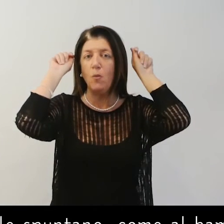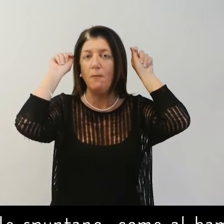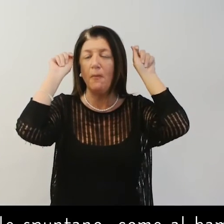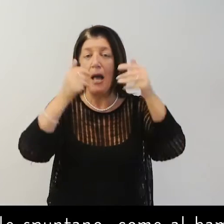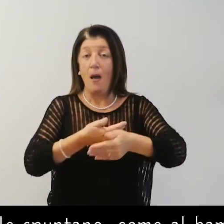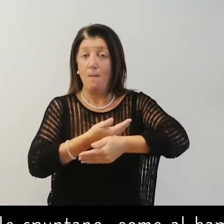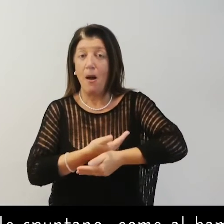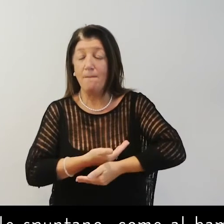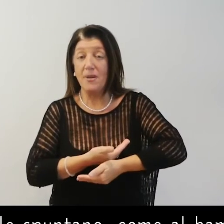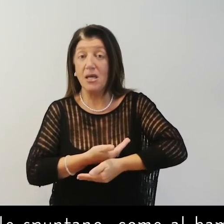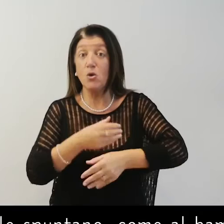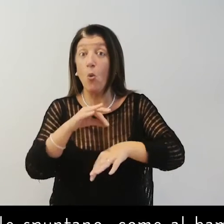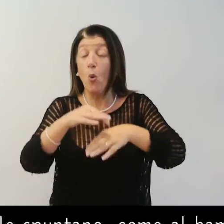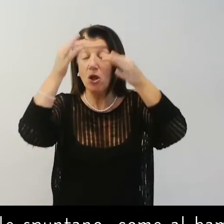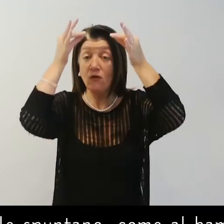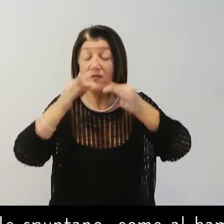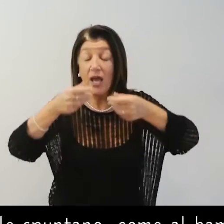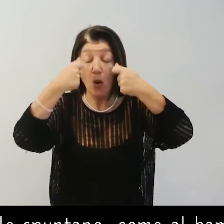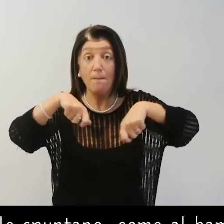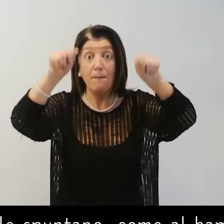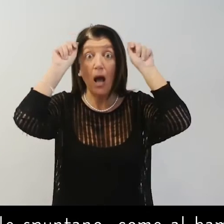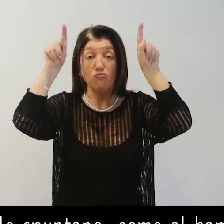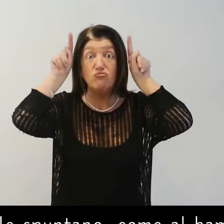spuntano come al bambino che tiene in braccio le corna